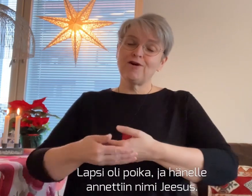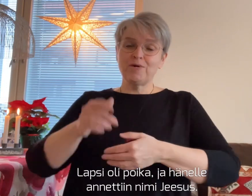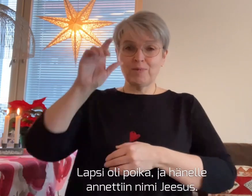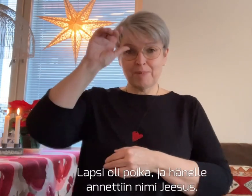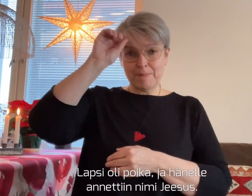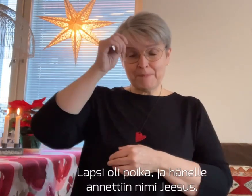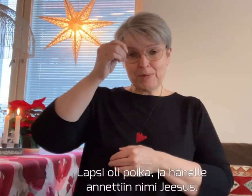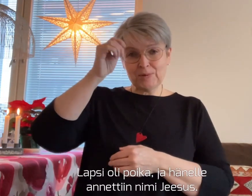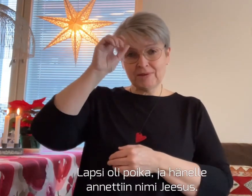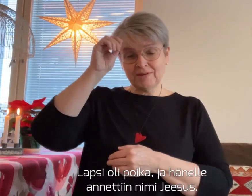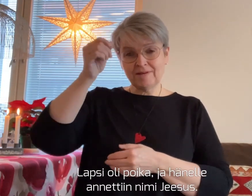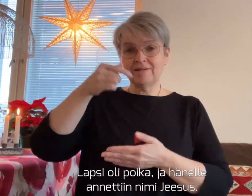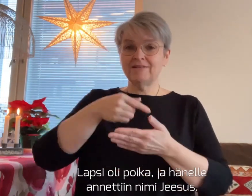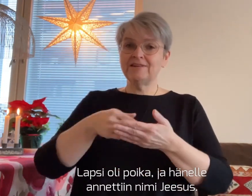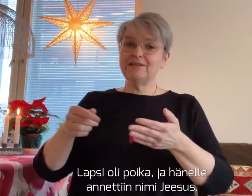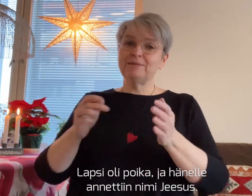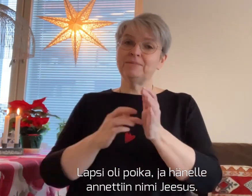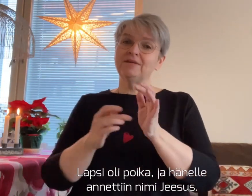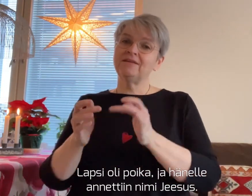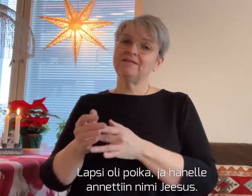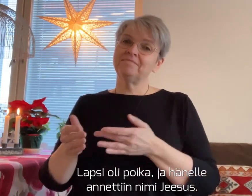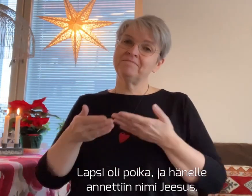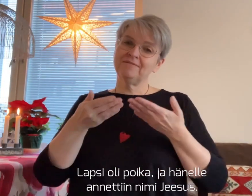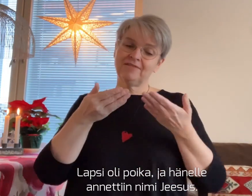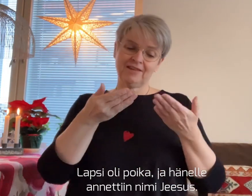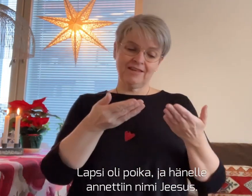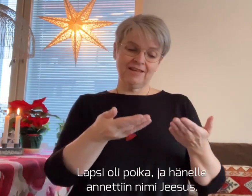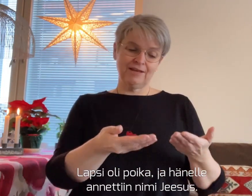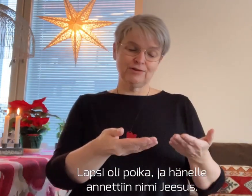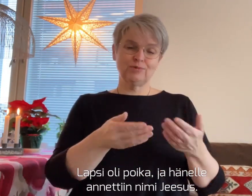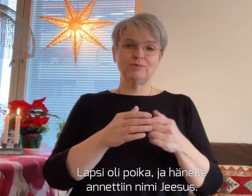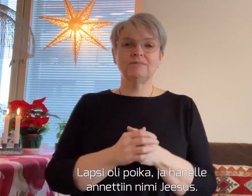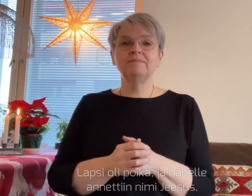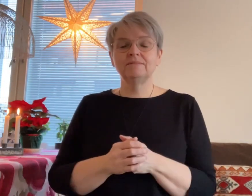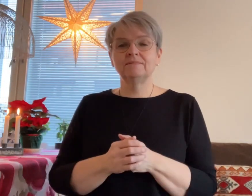Lapsi oli poika ja hänelle annettiin nimi Jeesus.